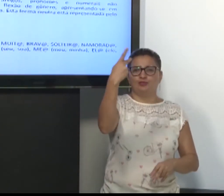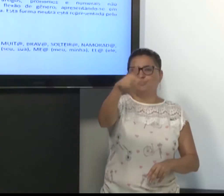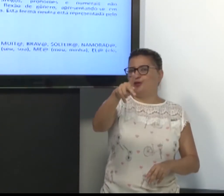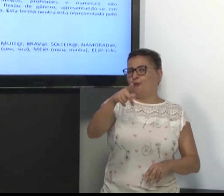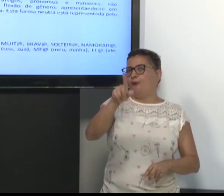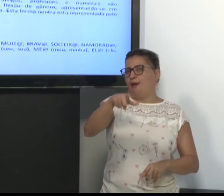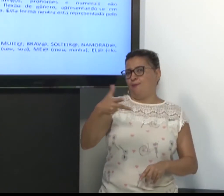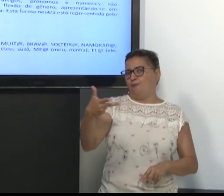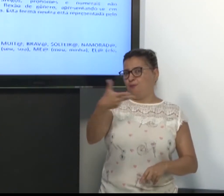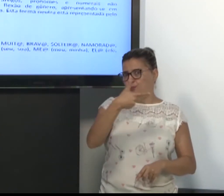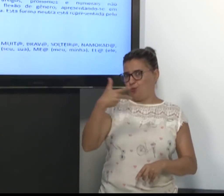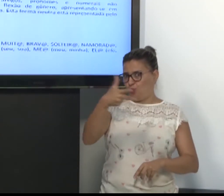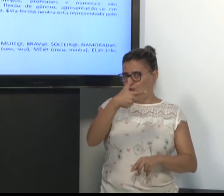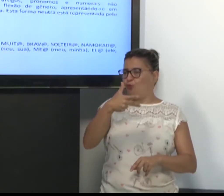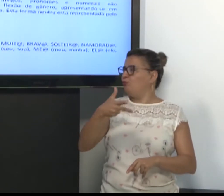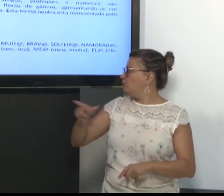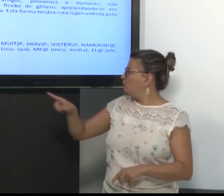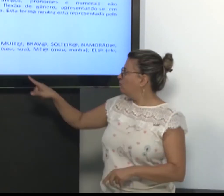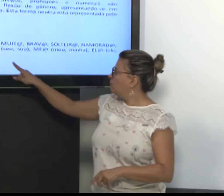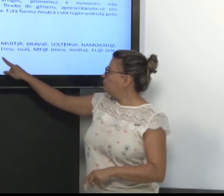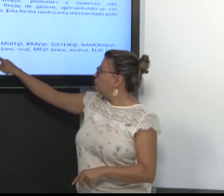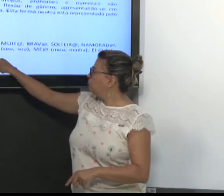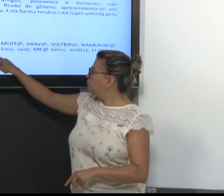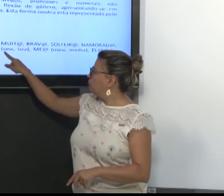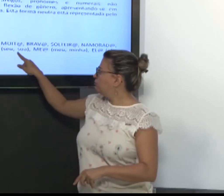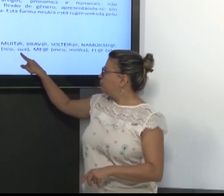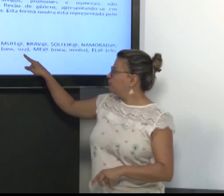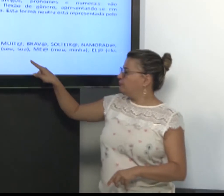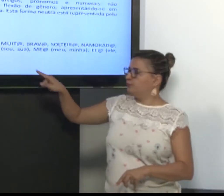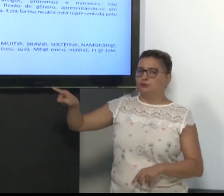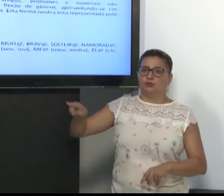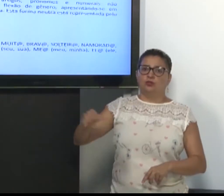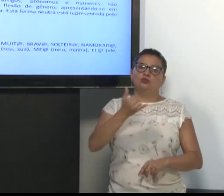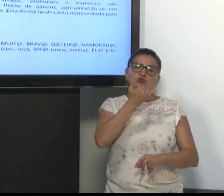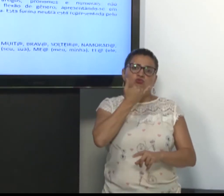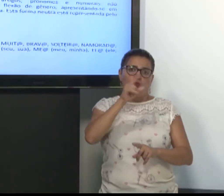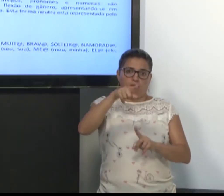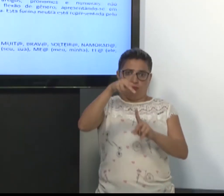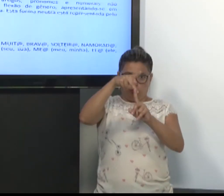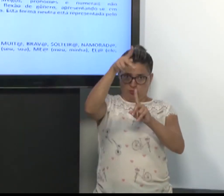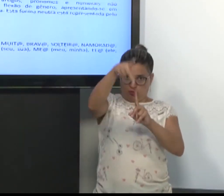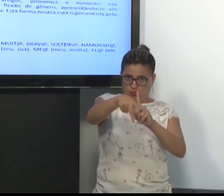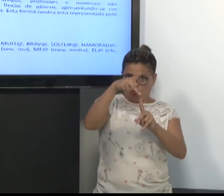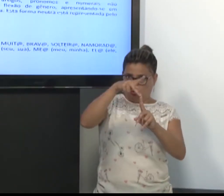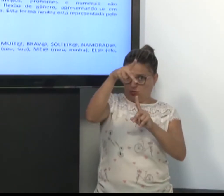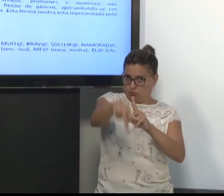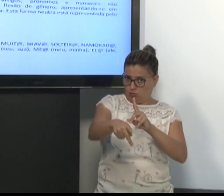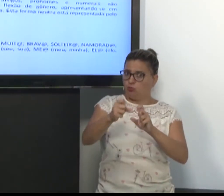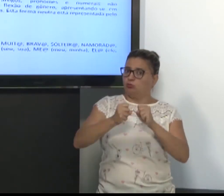Então, tem o pronome pessoal também. Desculpe. O pronome possessivo, seu.